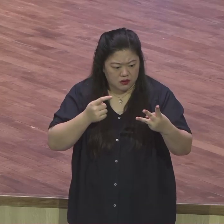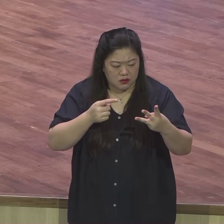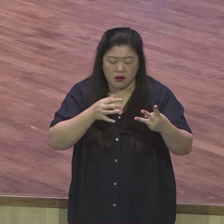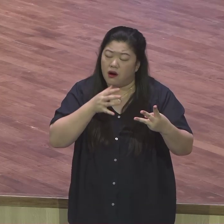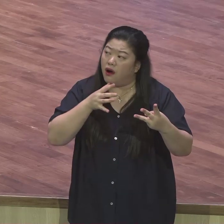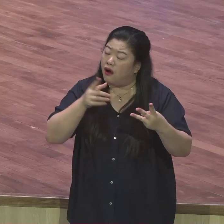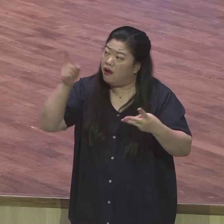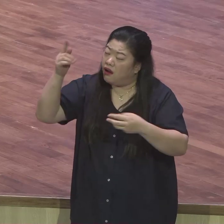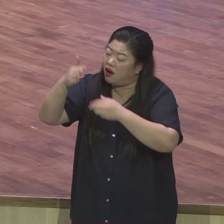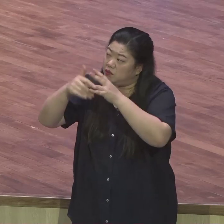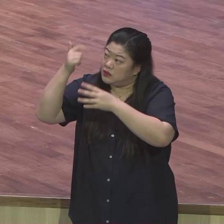속에 있었다.